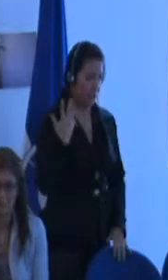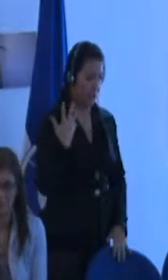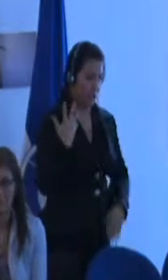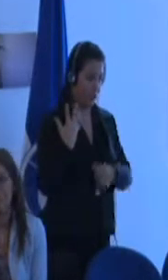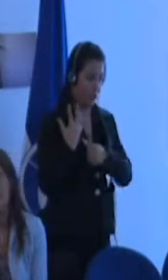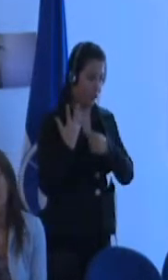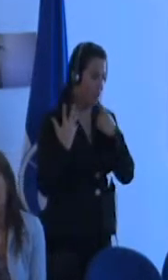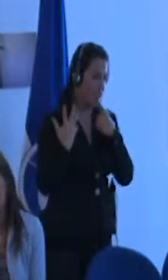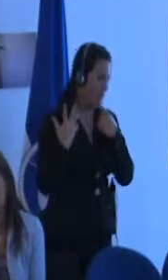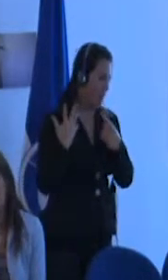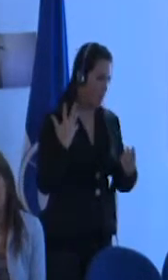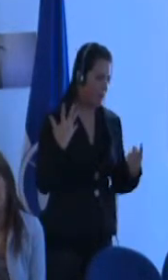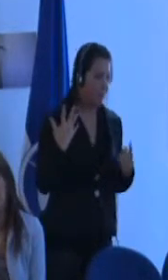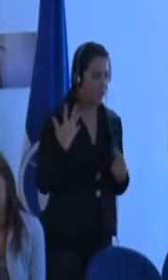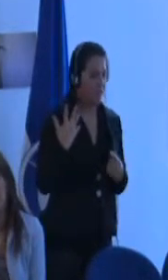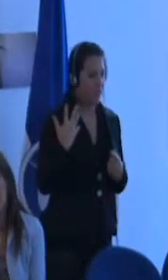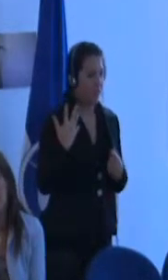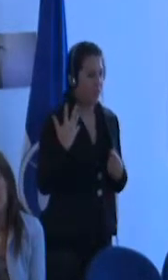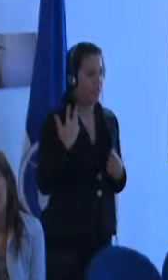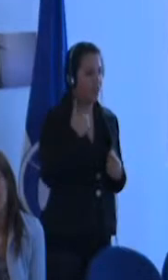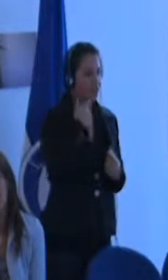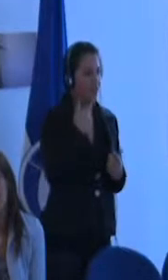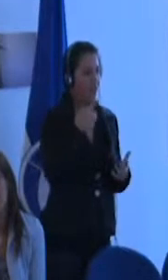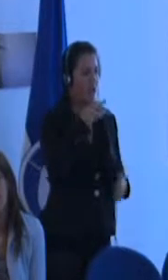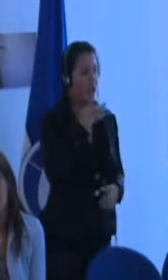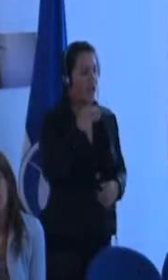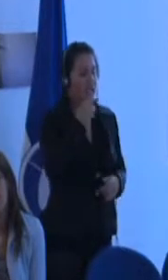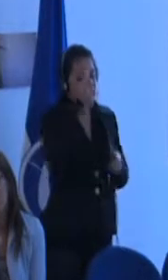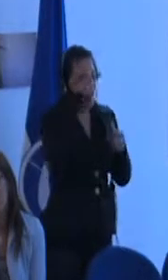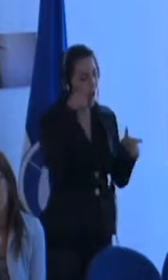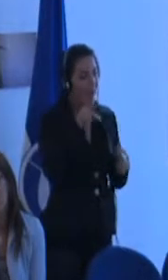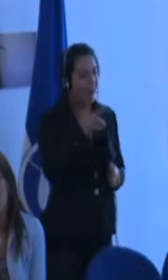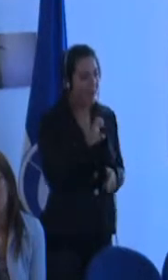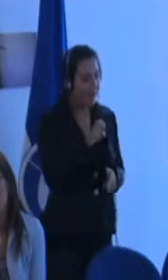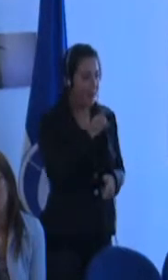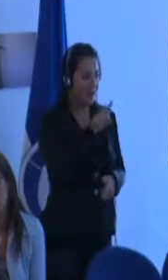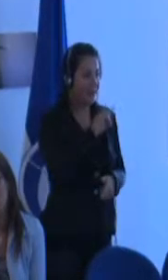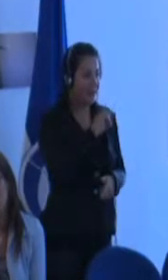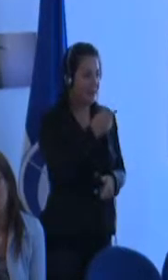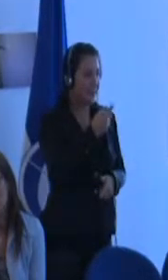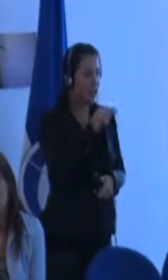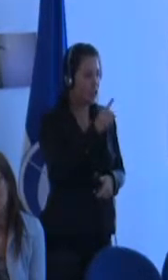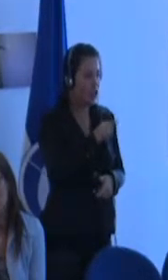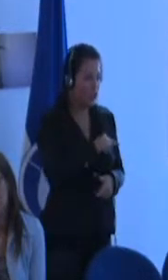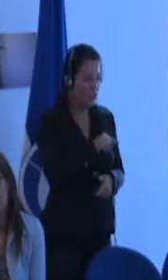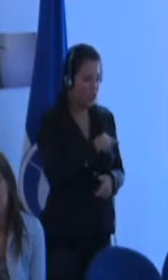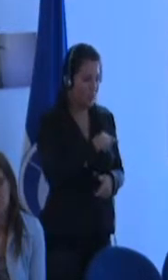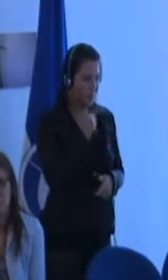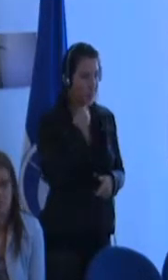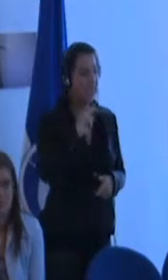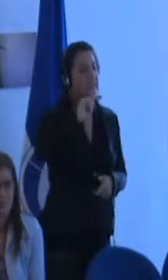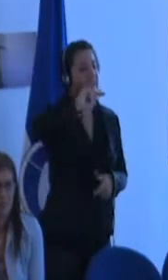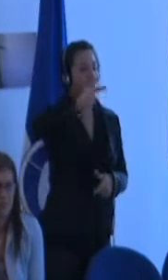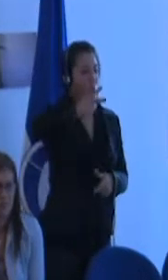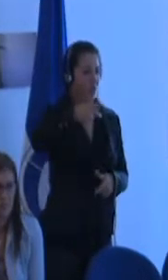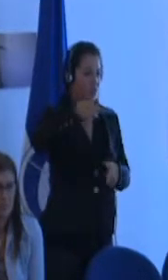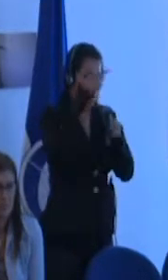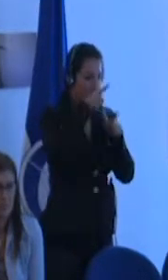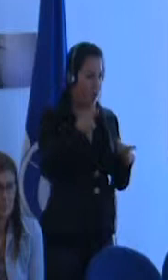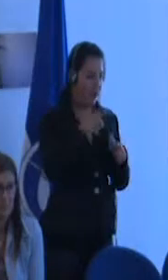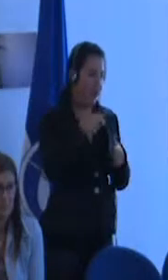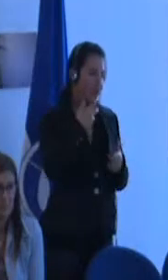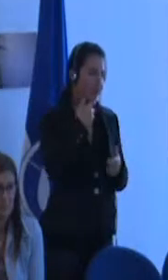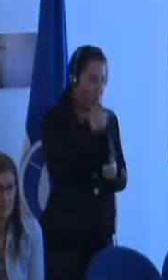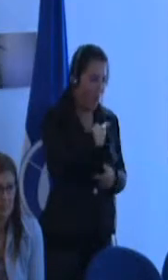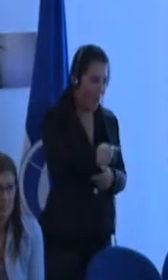instituyó que el lenguaje de signos fuera la segunda lengua nacional y que